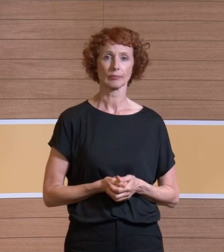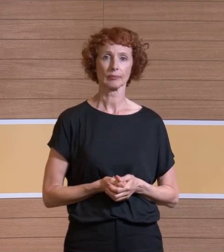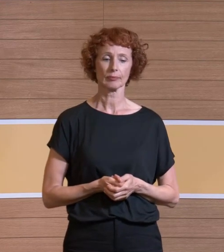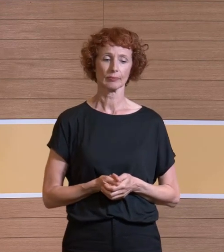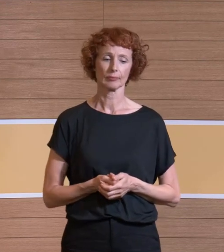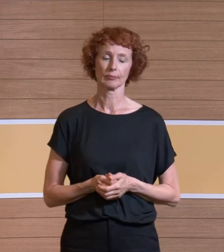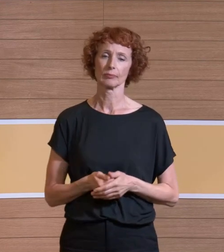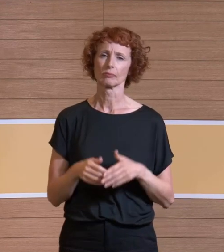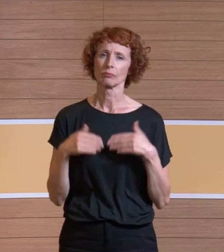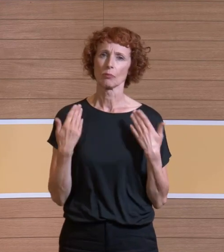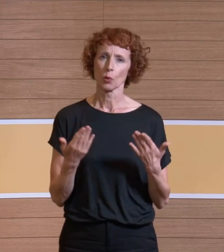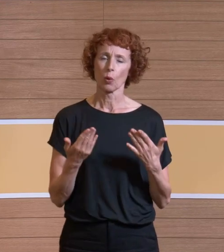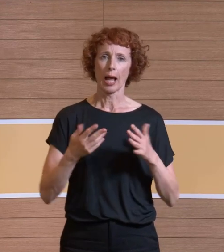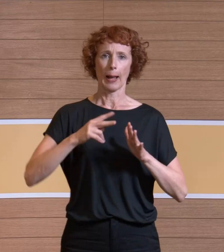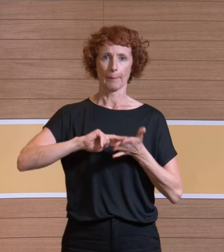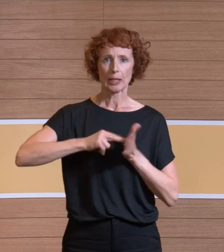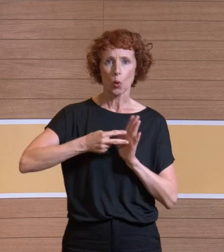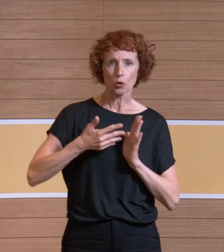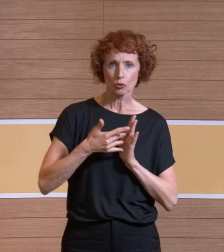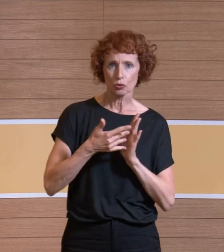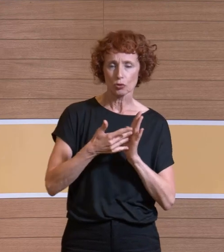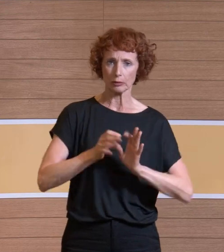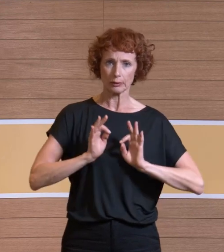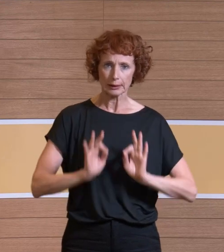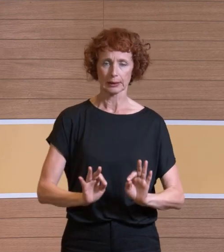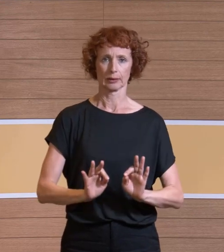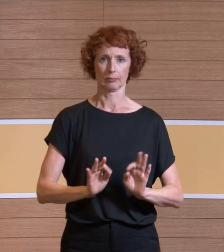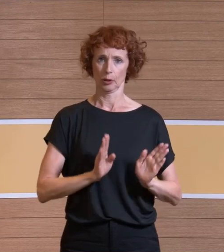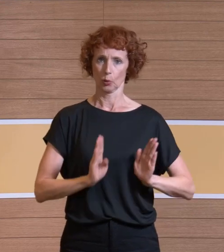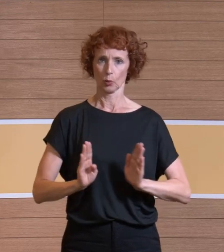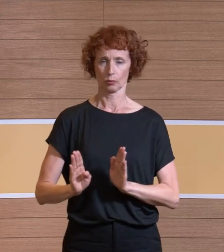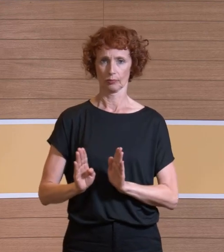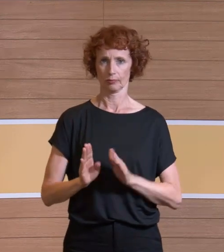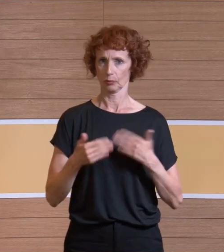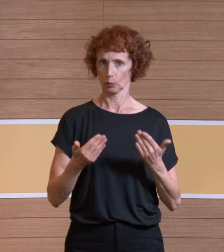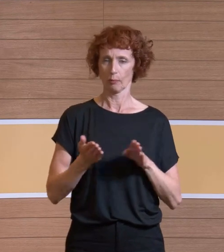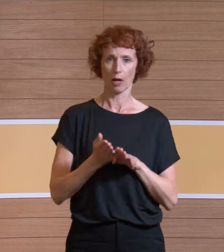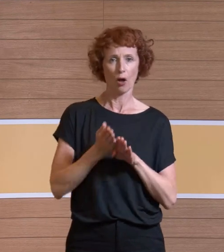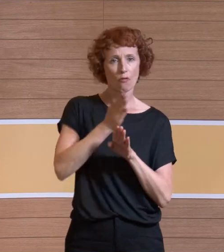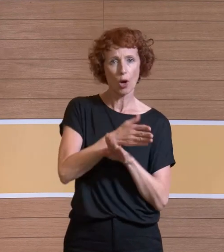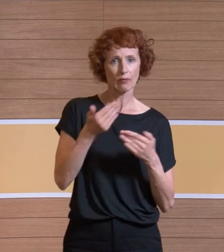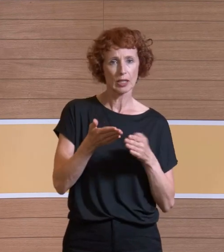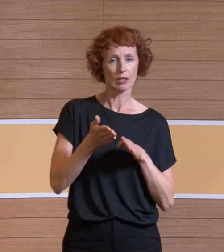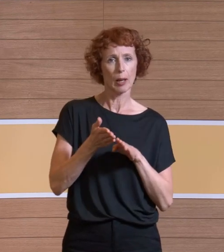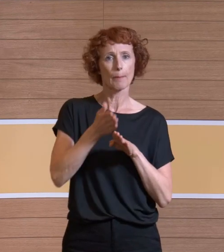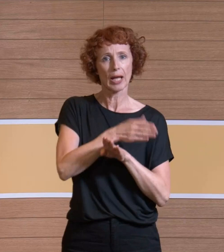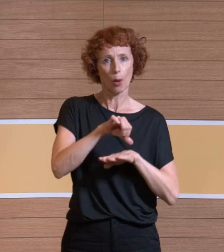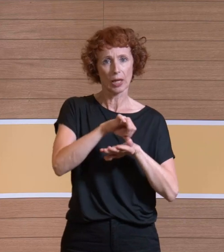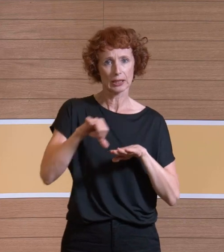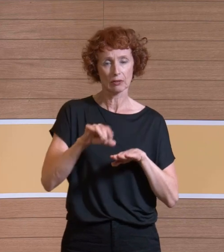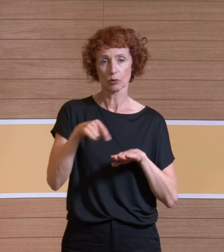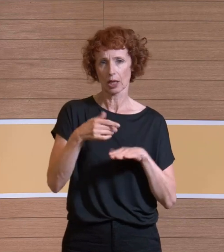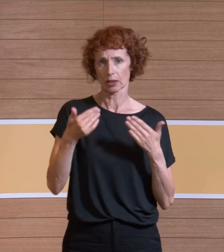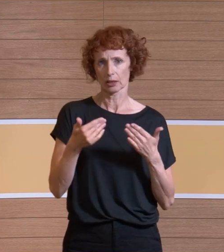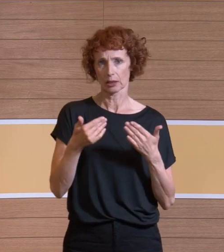Damit das auch methodisch korrekt ist, haben wir natürlich vorher präoperativ immer